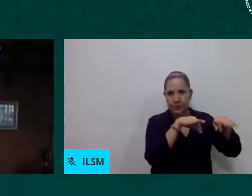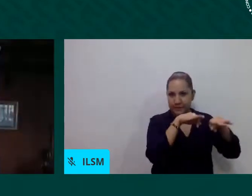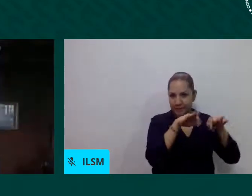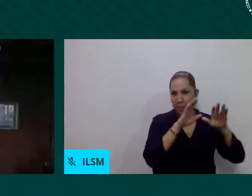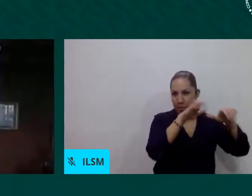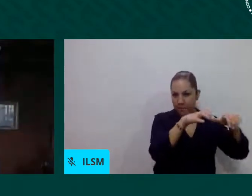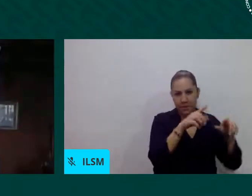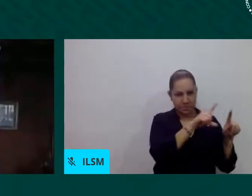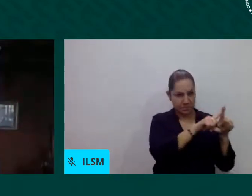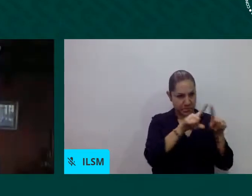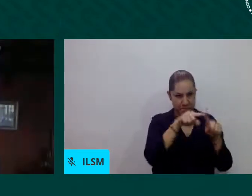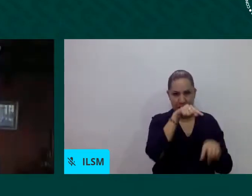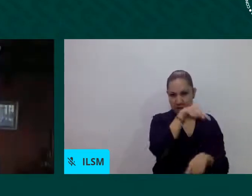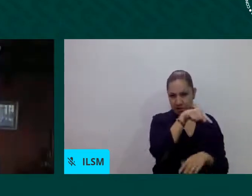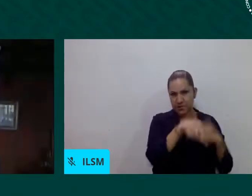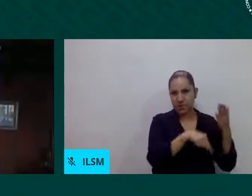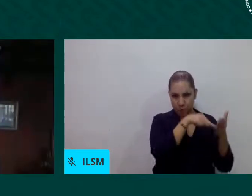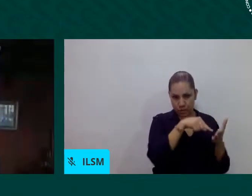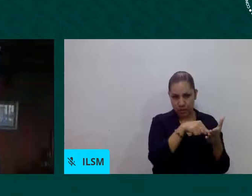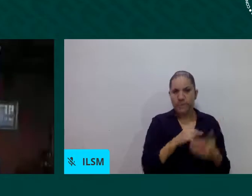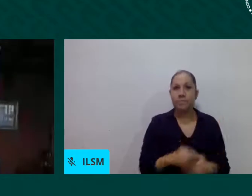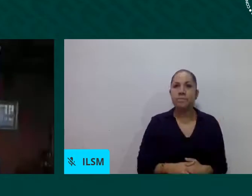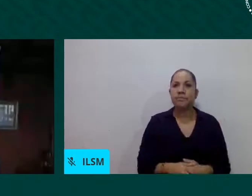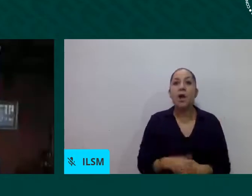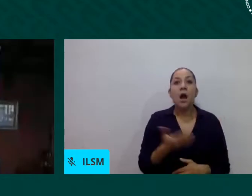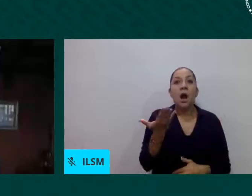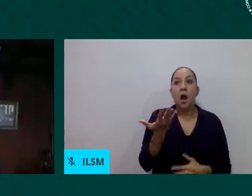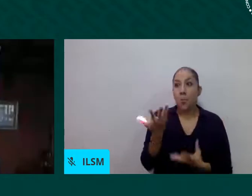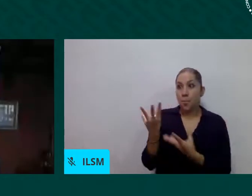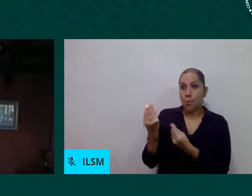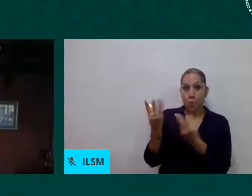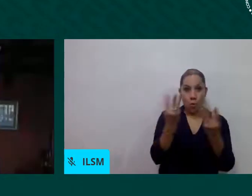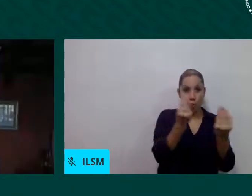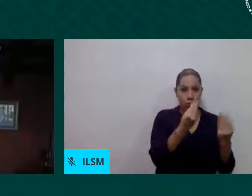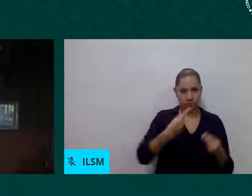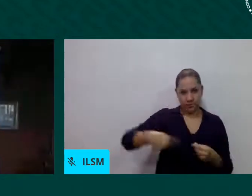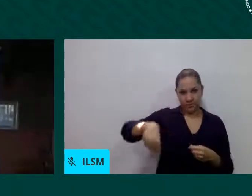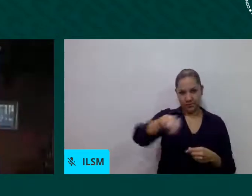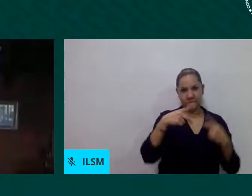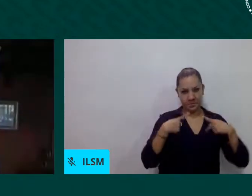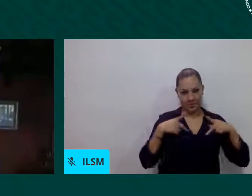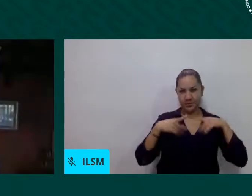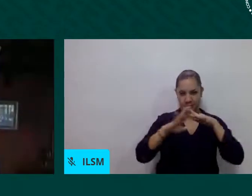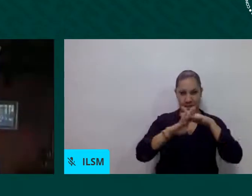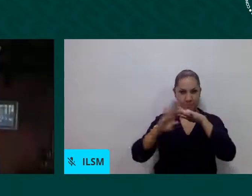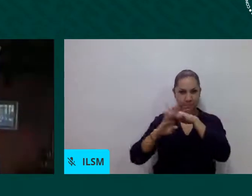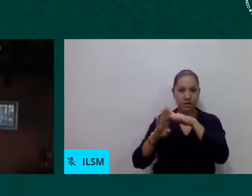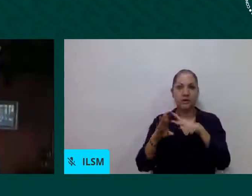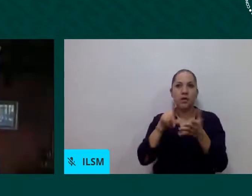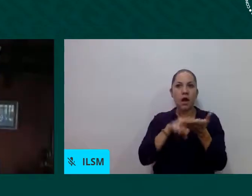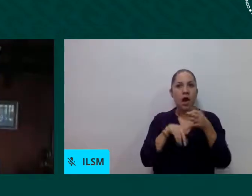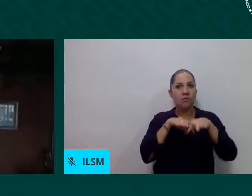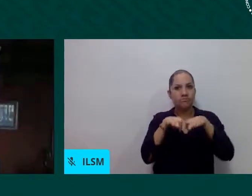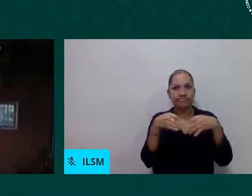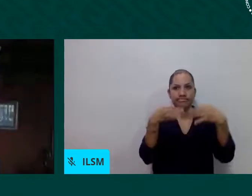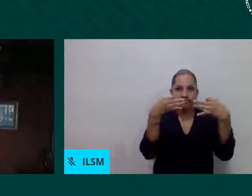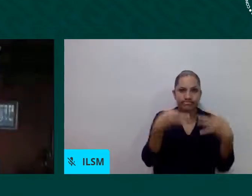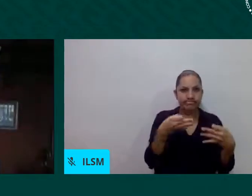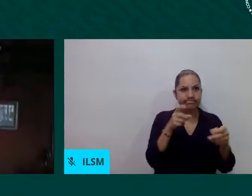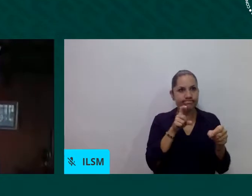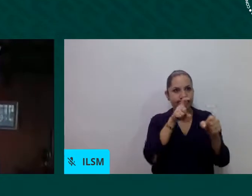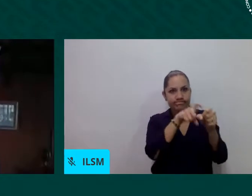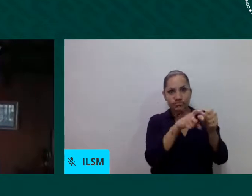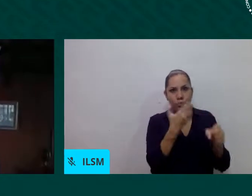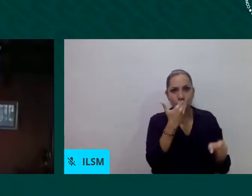mencionado muy fuerte y esto se ha incrementado como consecuencia de la situación y de la crisis económica que